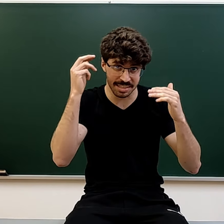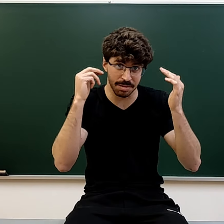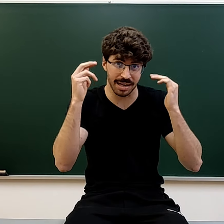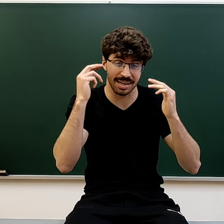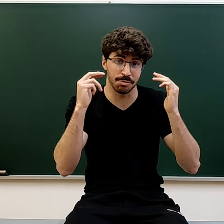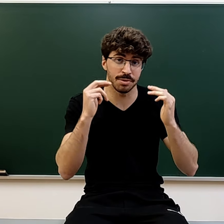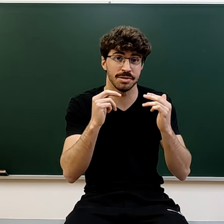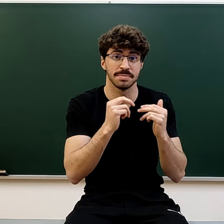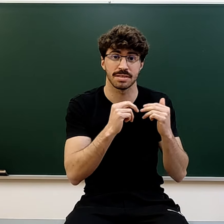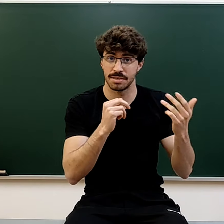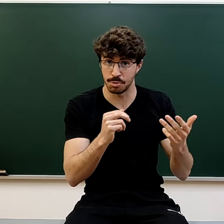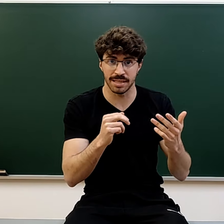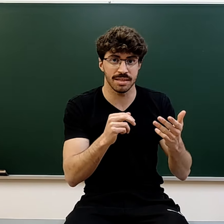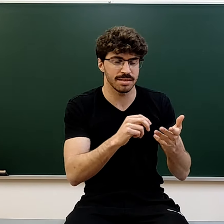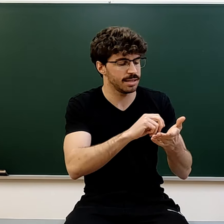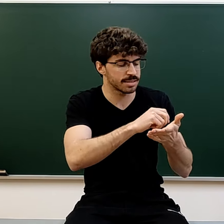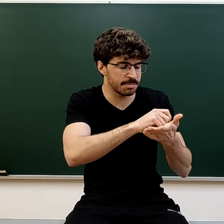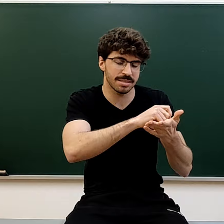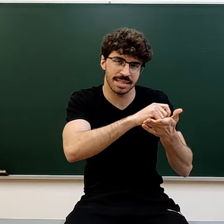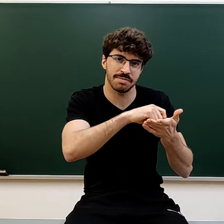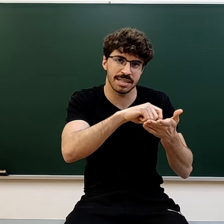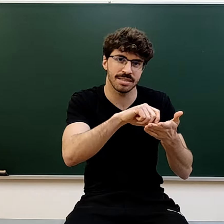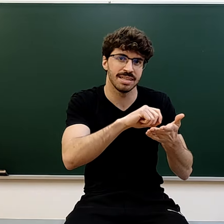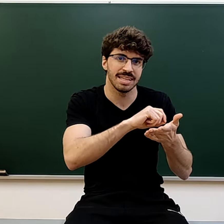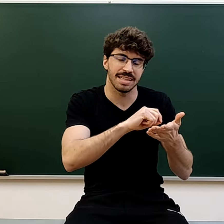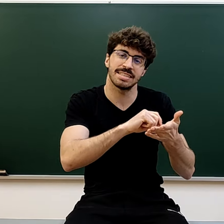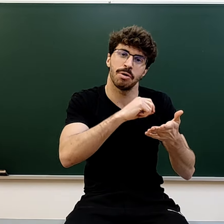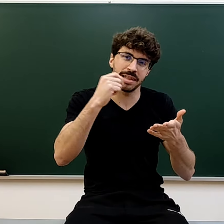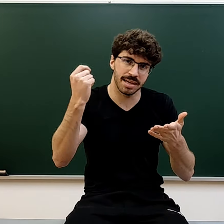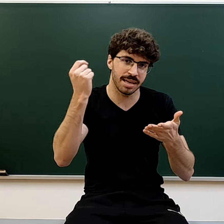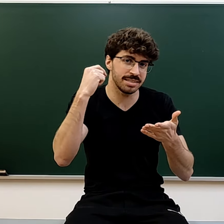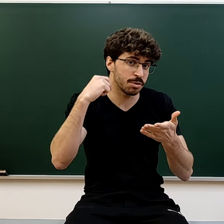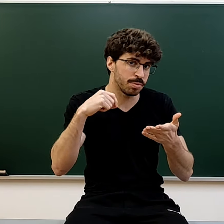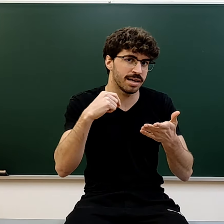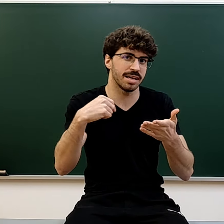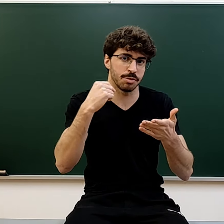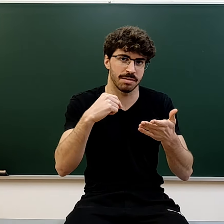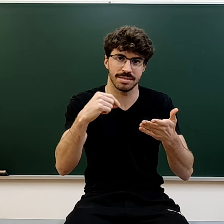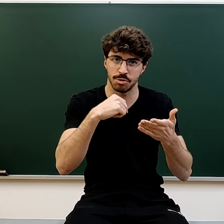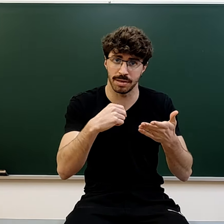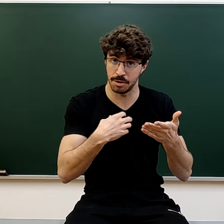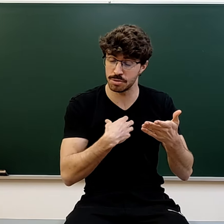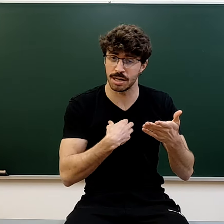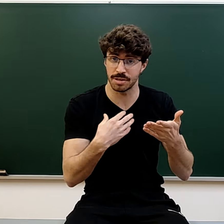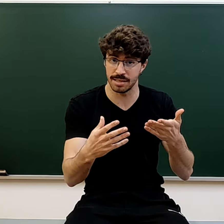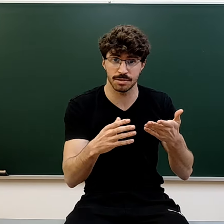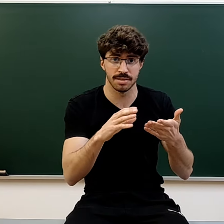sirve para hackear un poco tu mente, y te escribes esa frase de esa nueva idea que quieres incorporar en tu cabeza, en tu vida, y esto es algo que he hecho